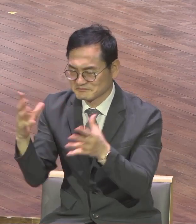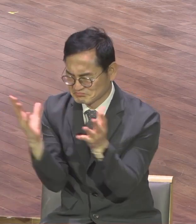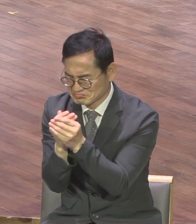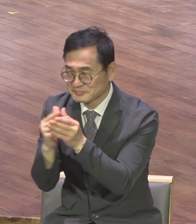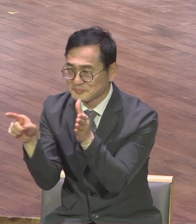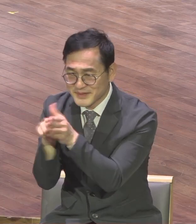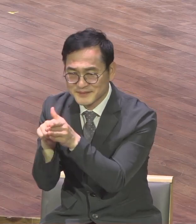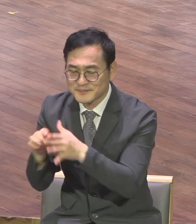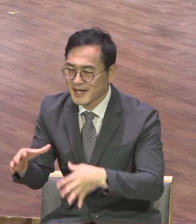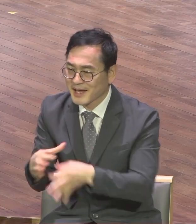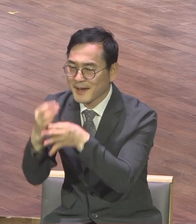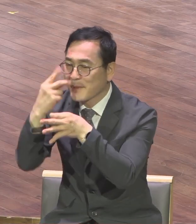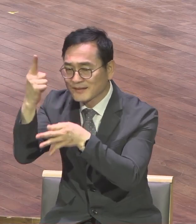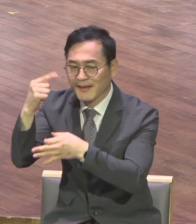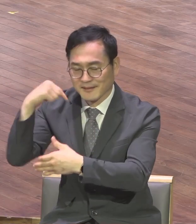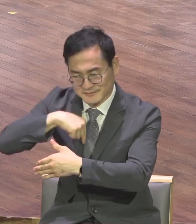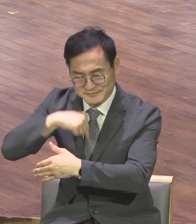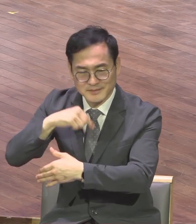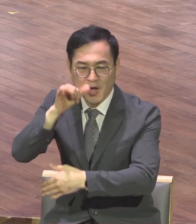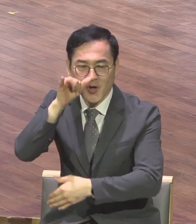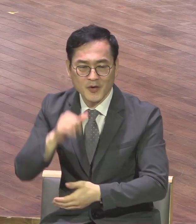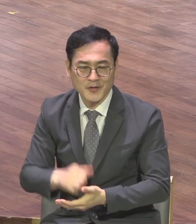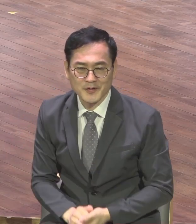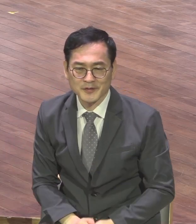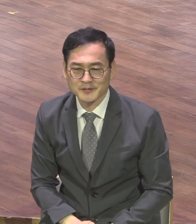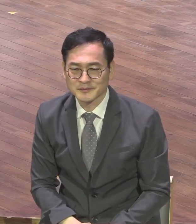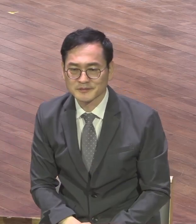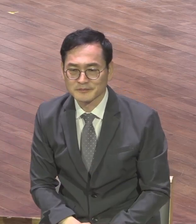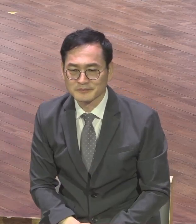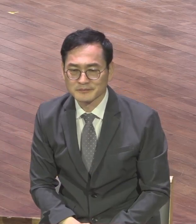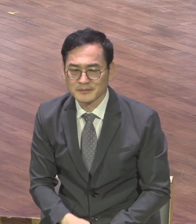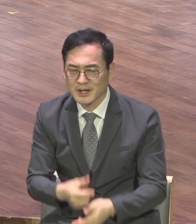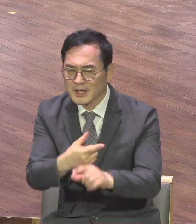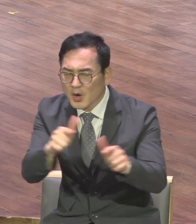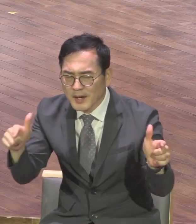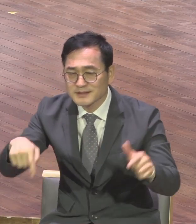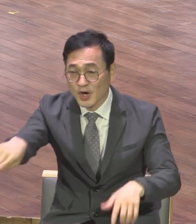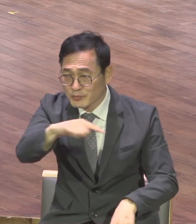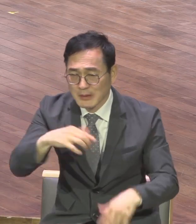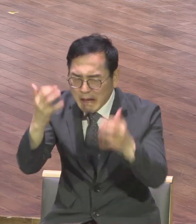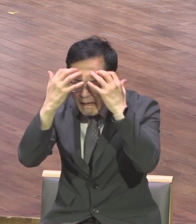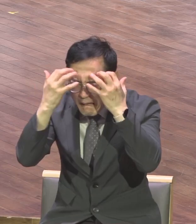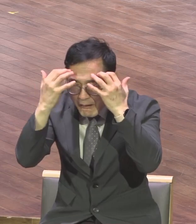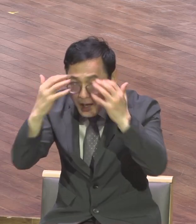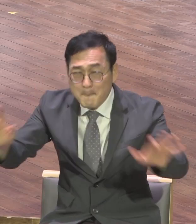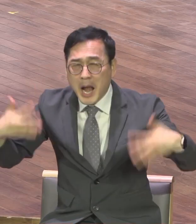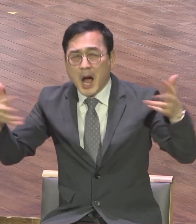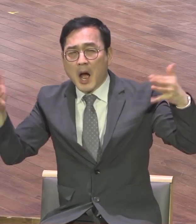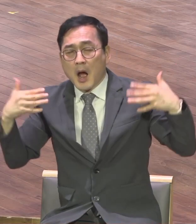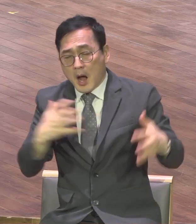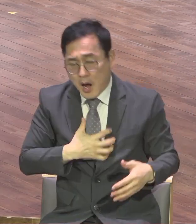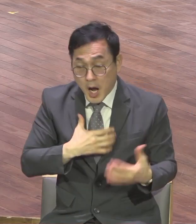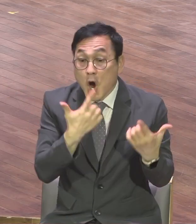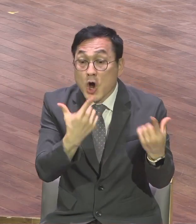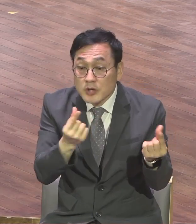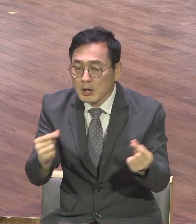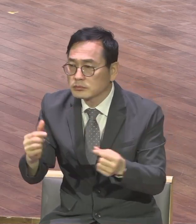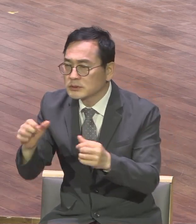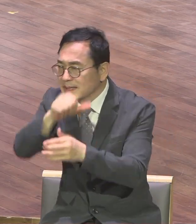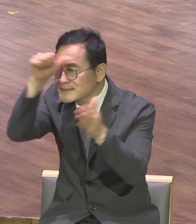우리 인생에서 다양한 형태의 광풍이 오지요 광풍이 옵니다 얘기지 못한 것이